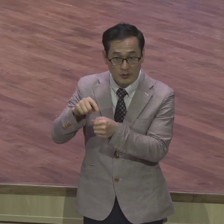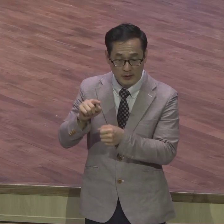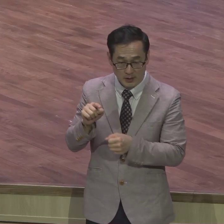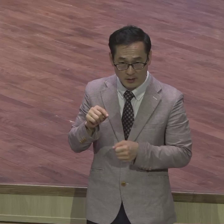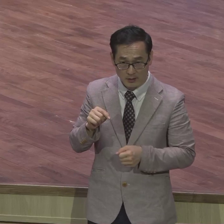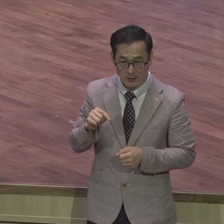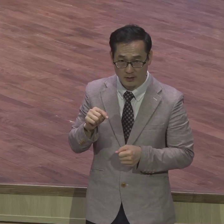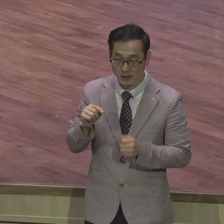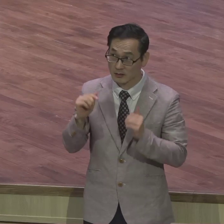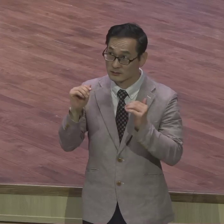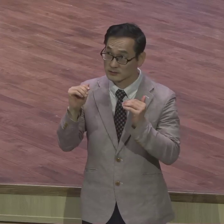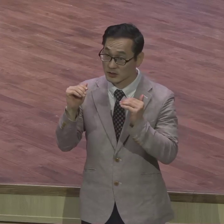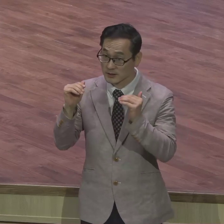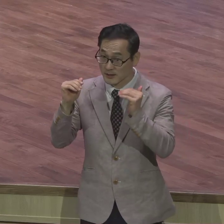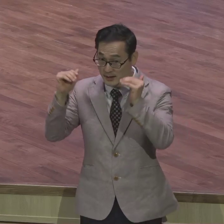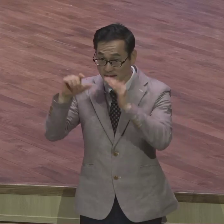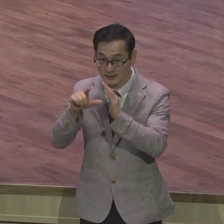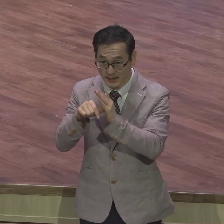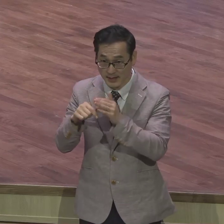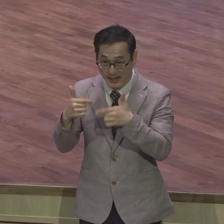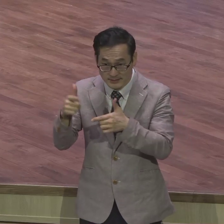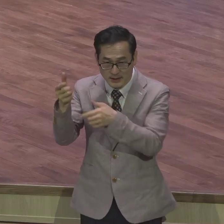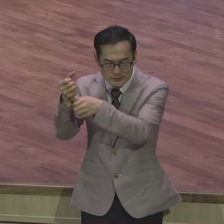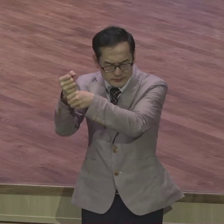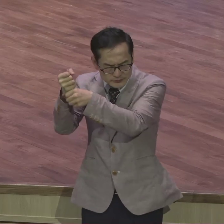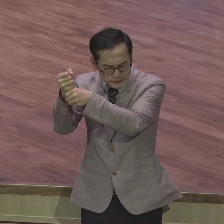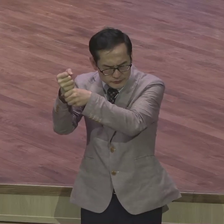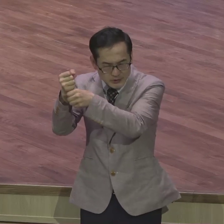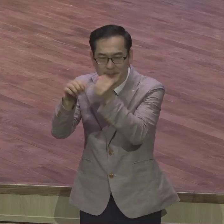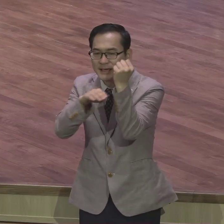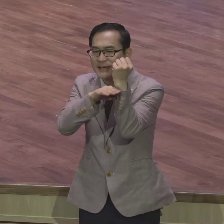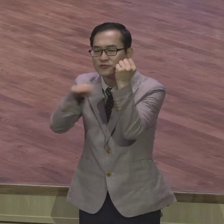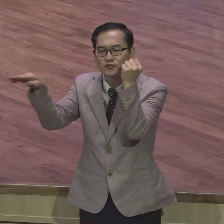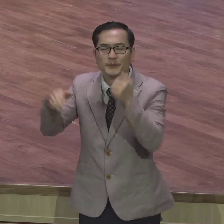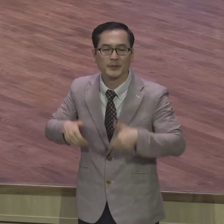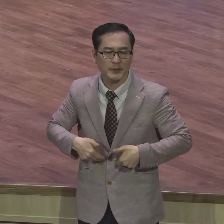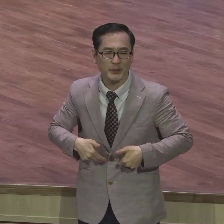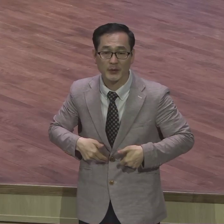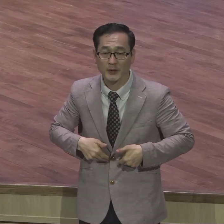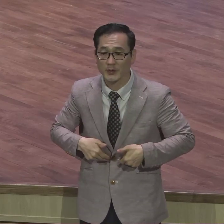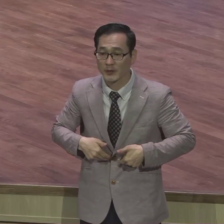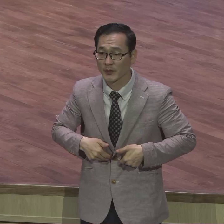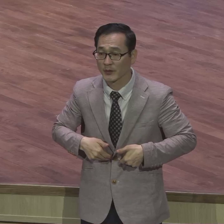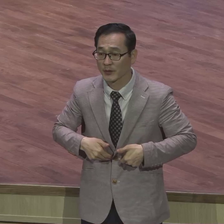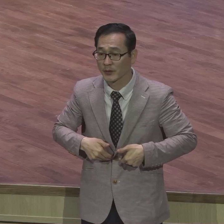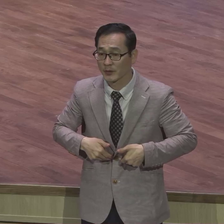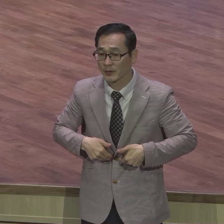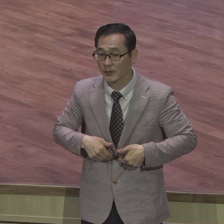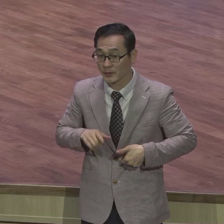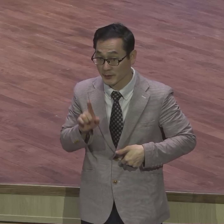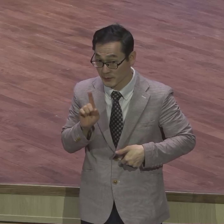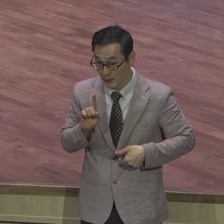붙잡고 있어야 될 한 가지 영적 기준이 있어야 돼요 그 영적 기준이 뭐냐 그것이 오늘